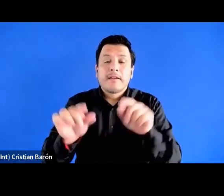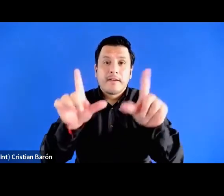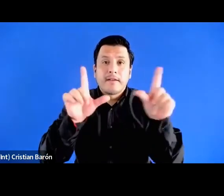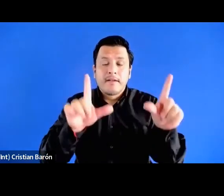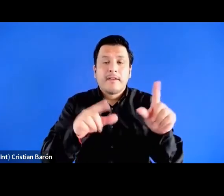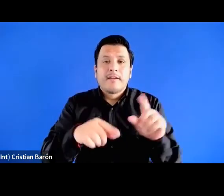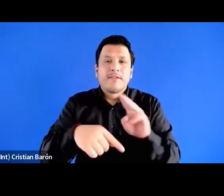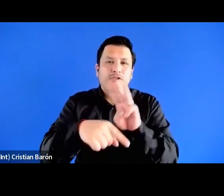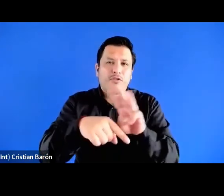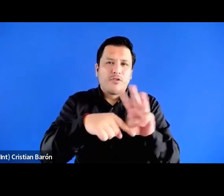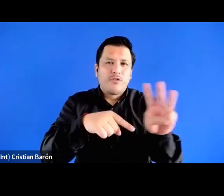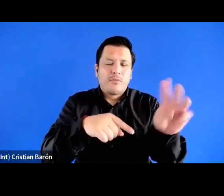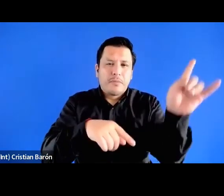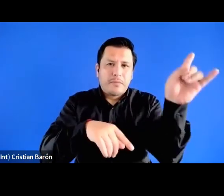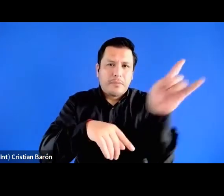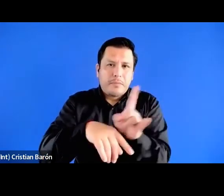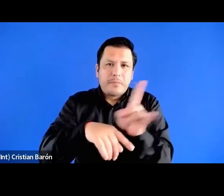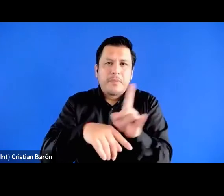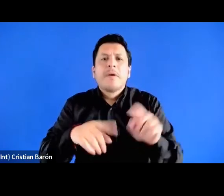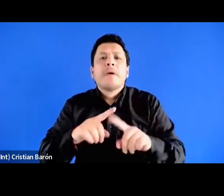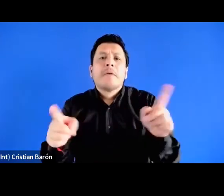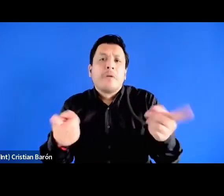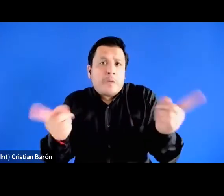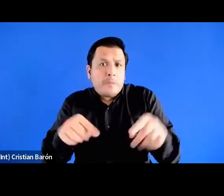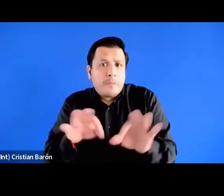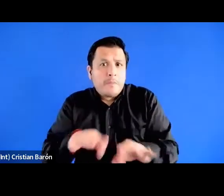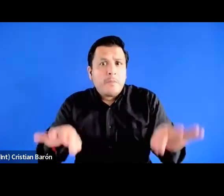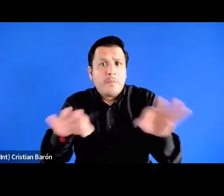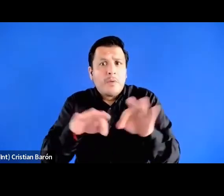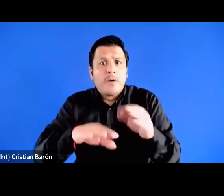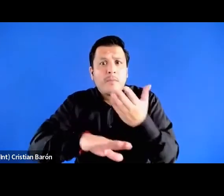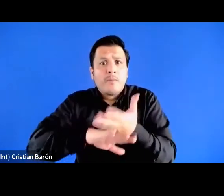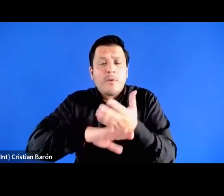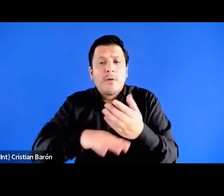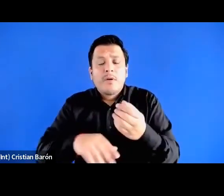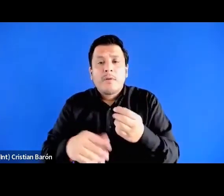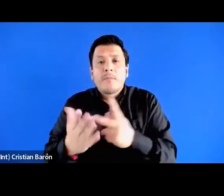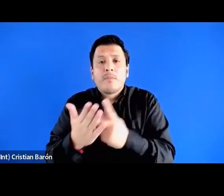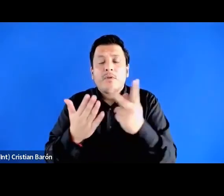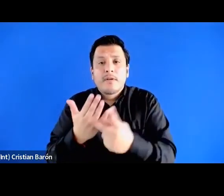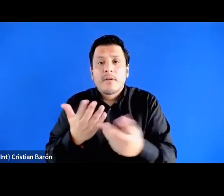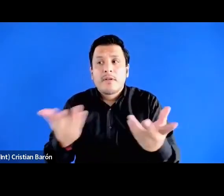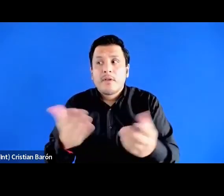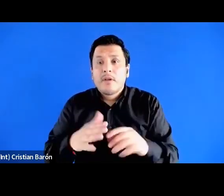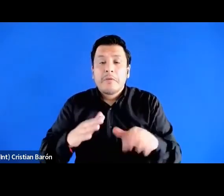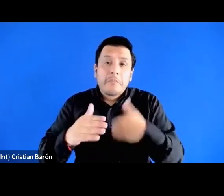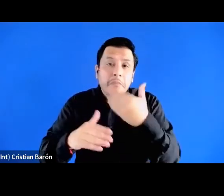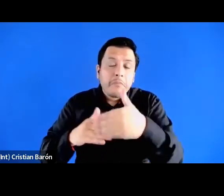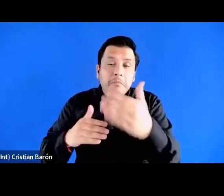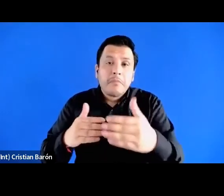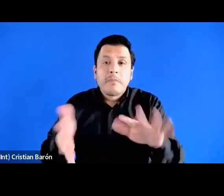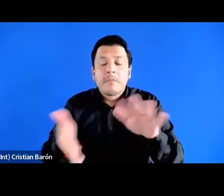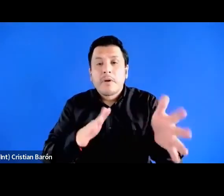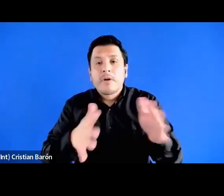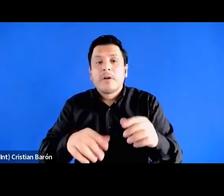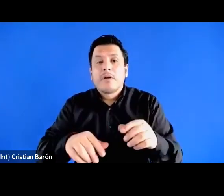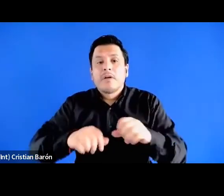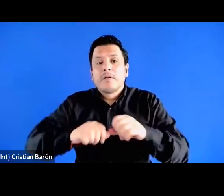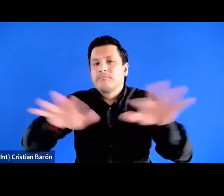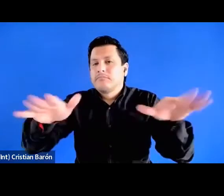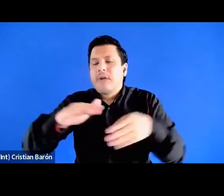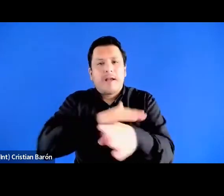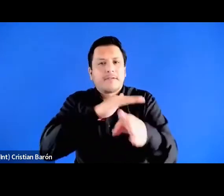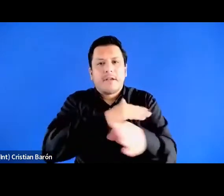importante y creo que una de las apuestas fuertes de este proyecto es que después de un tiempo va a estar en acceso